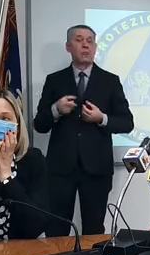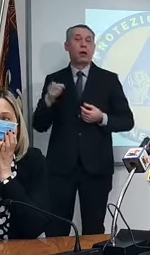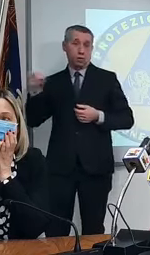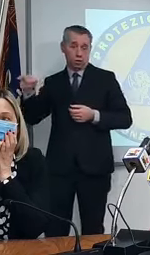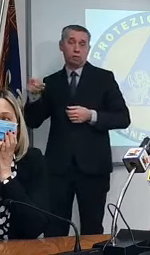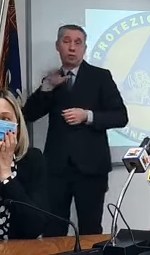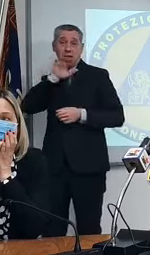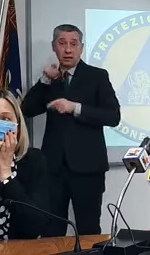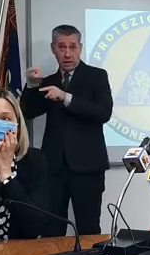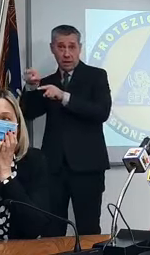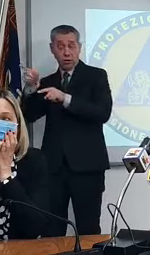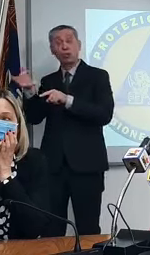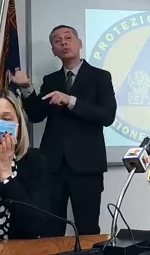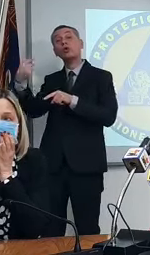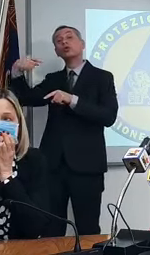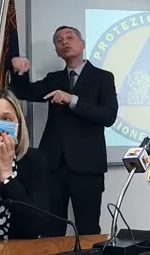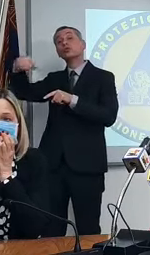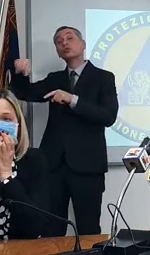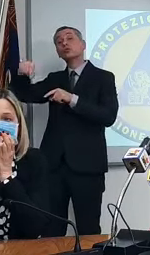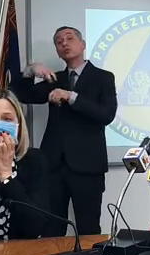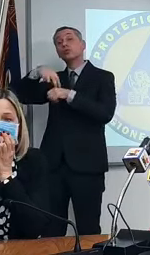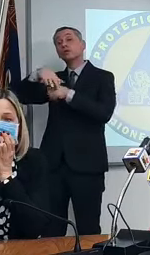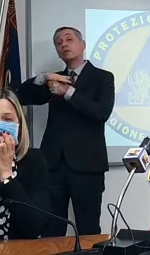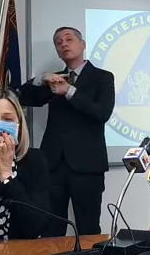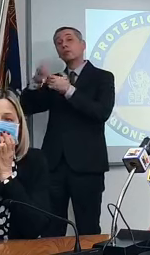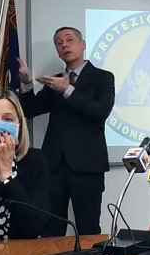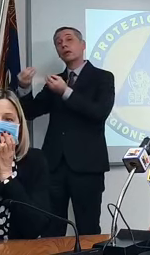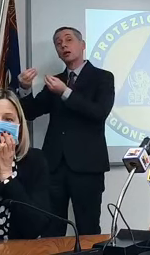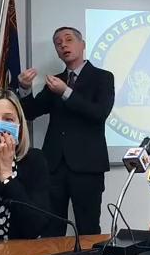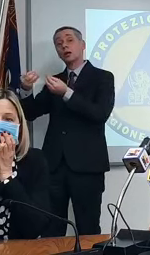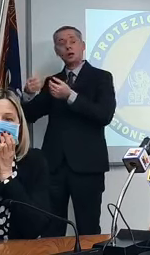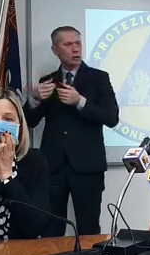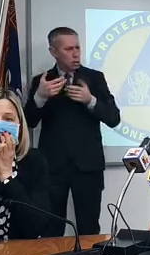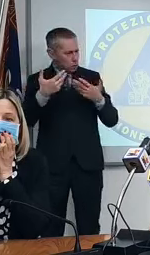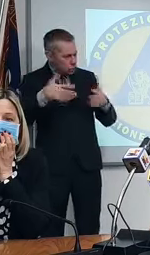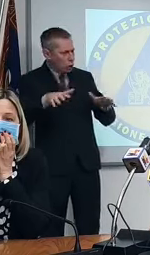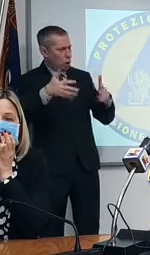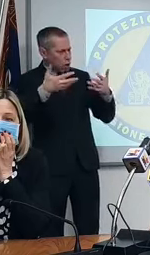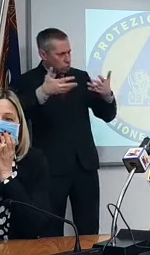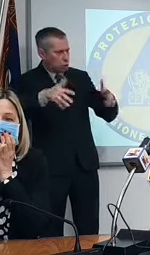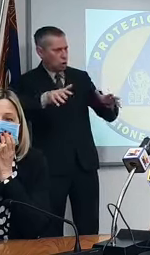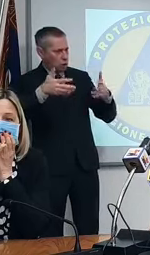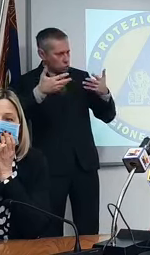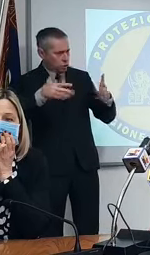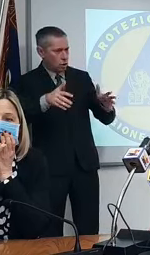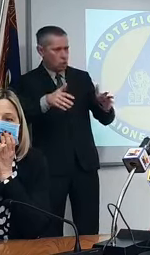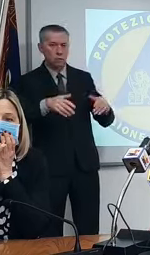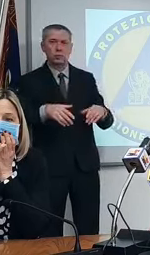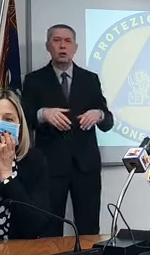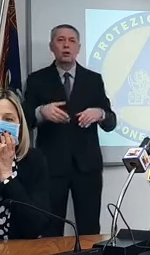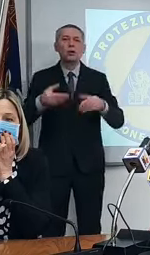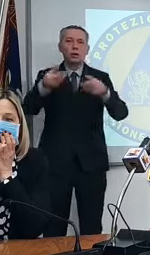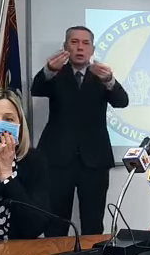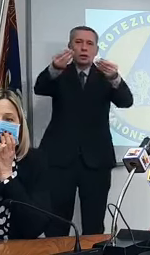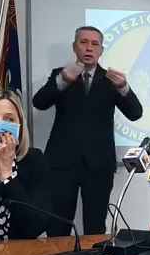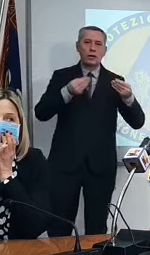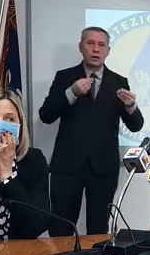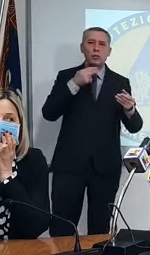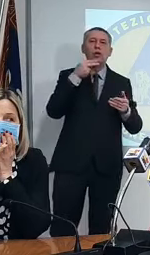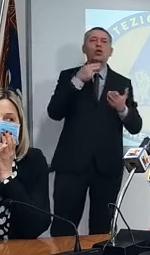anziano ha anche un medico di base ma li abbiamo già provati se io sono arrivata qua dia il nome a me cosa vuole che le dica